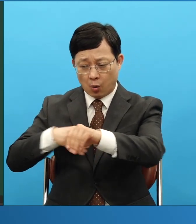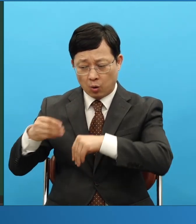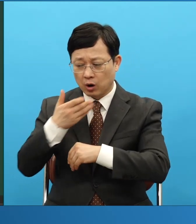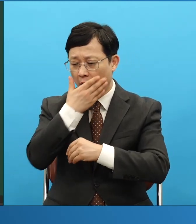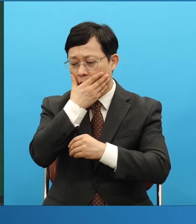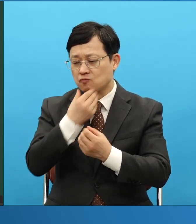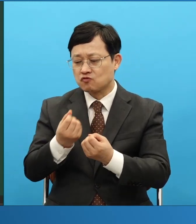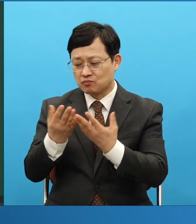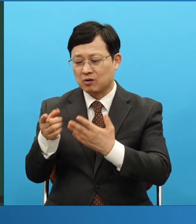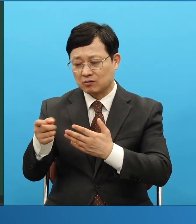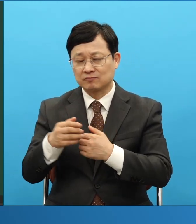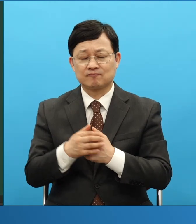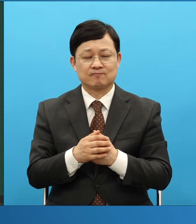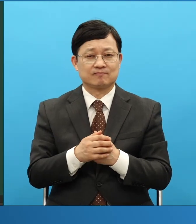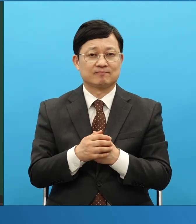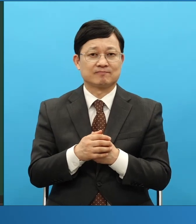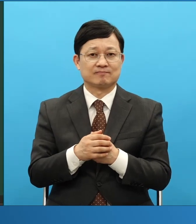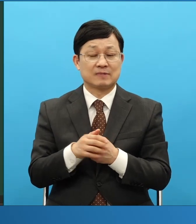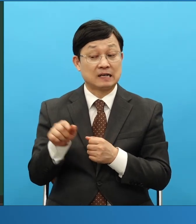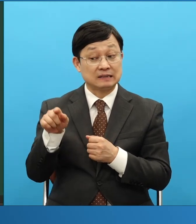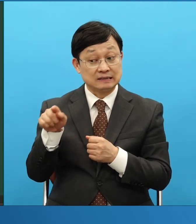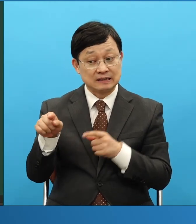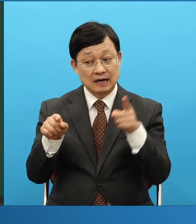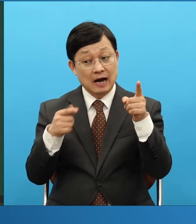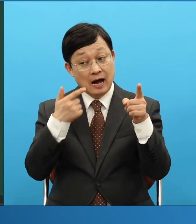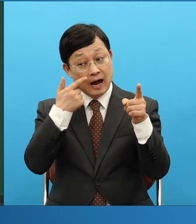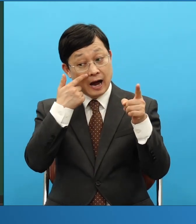네가 아버지에게 빛을 비춘 거야